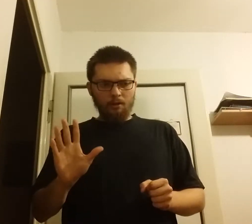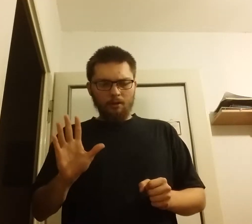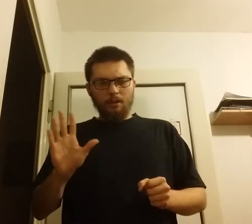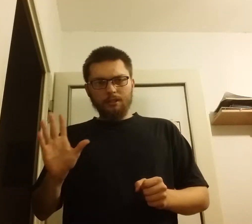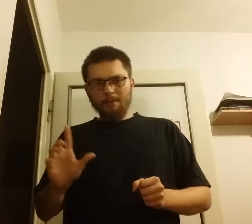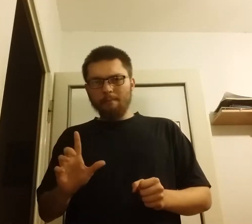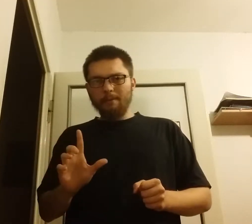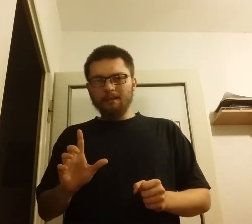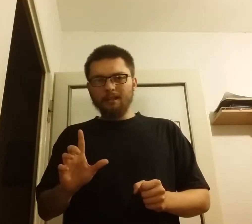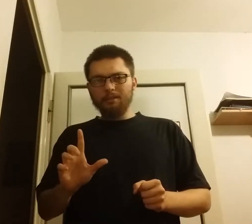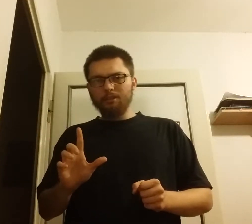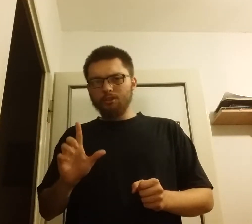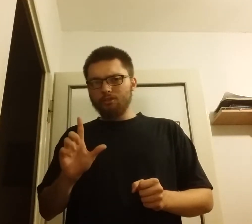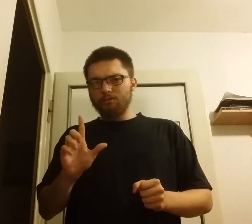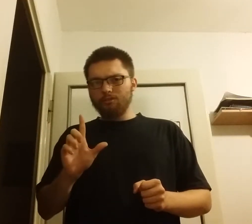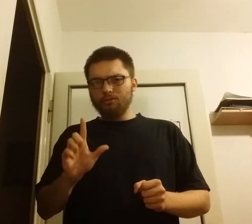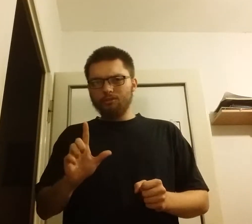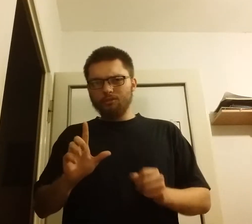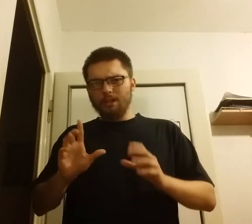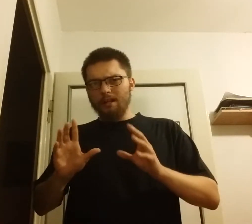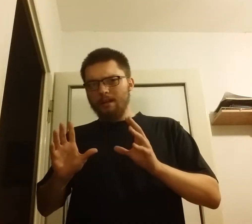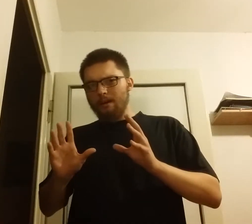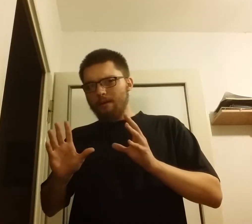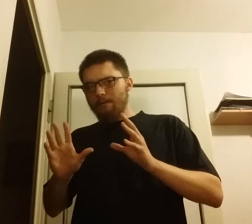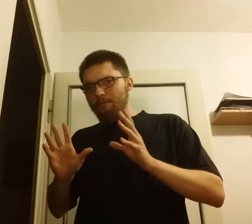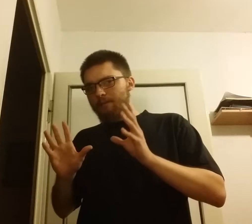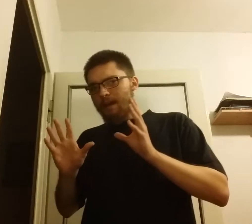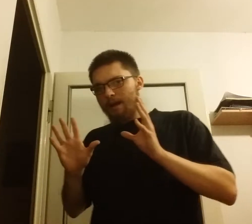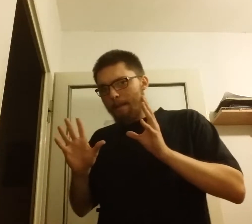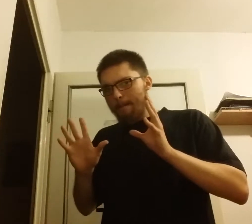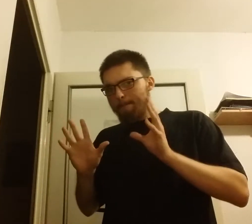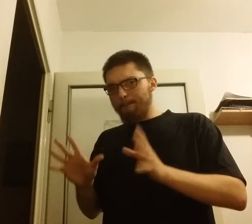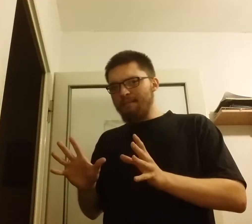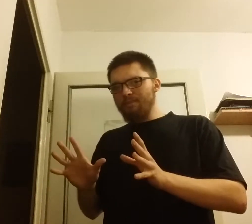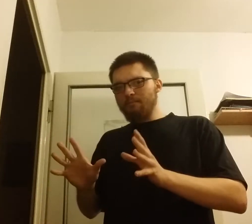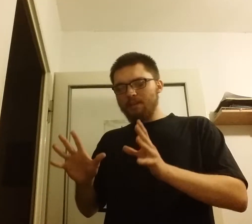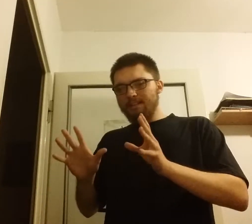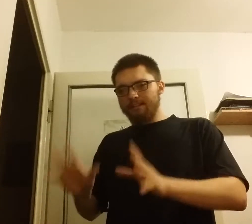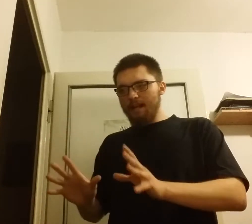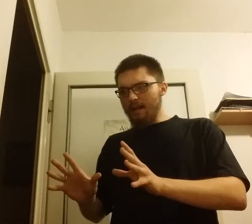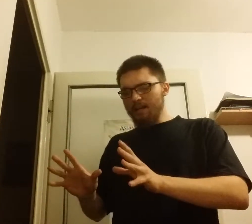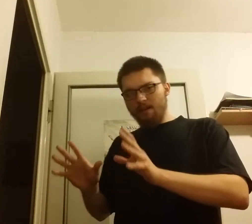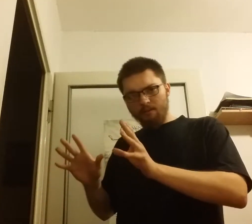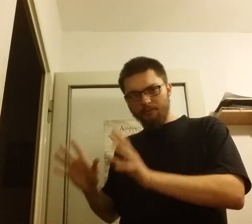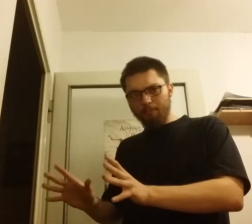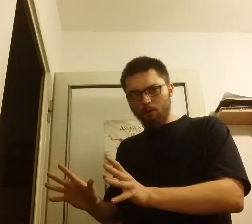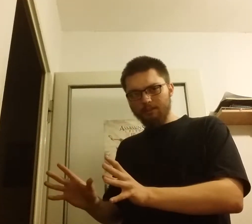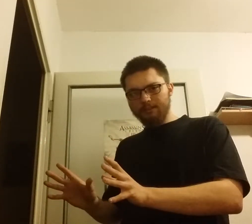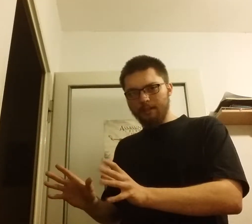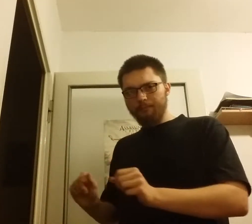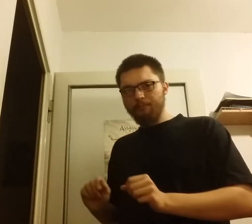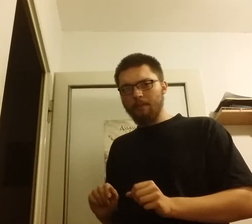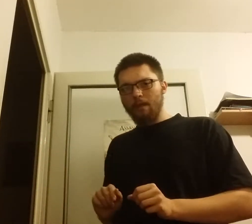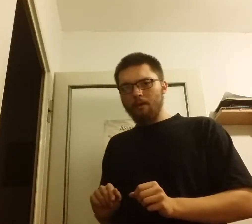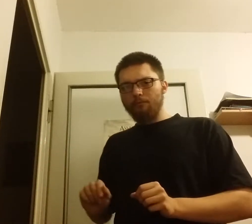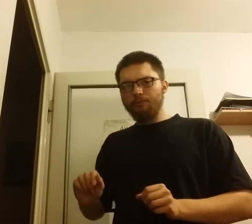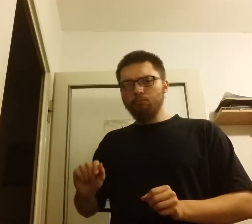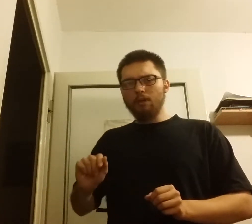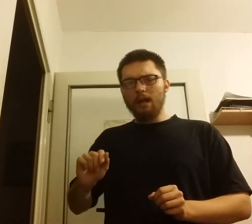trzeba pamiętać, że na pewnym terenie w Polsce wybucha